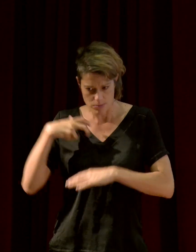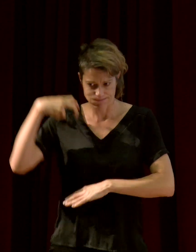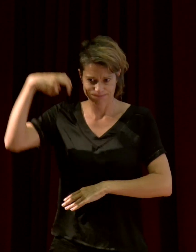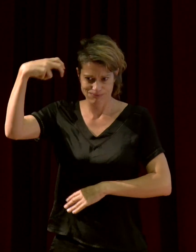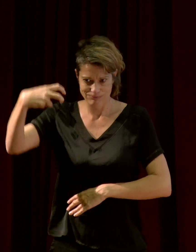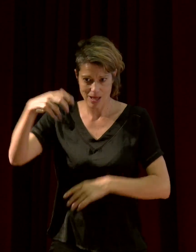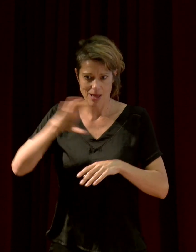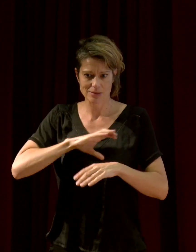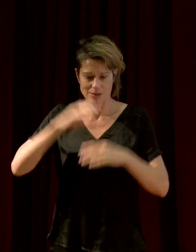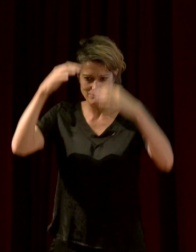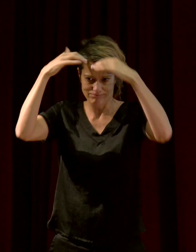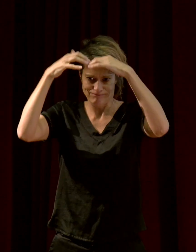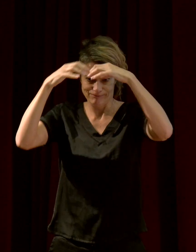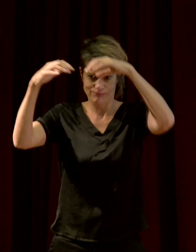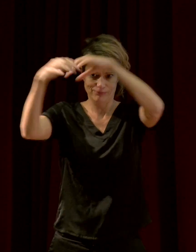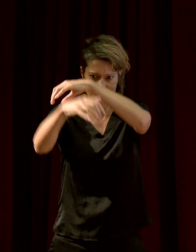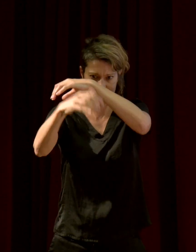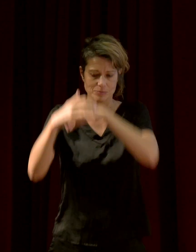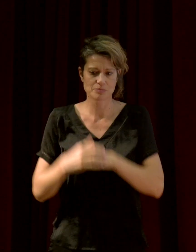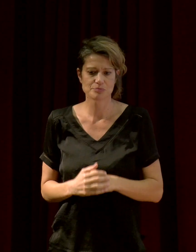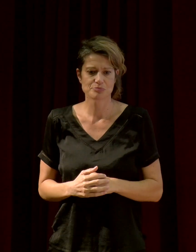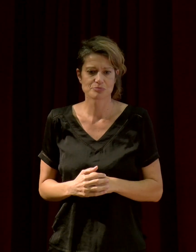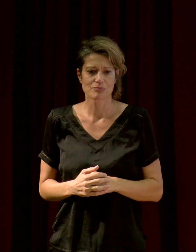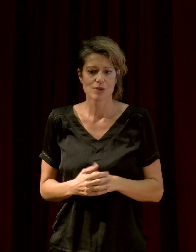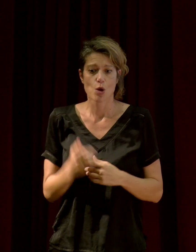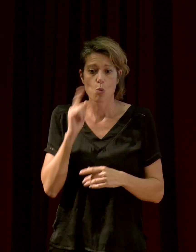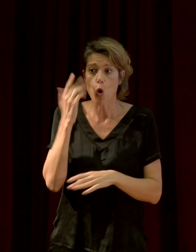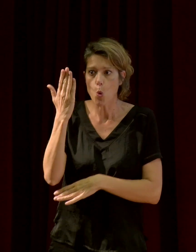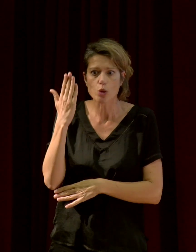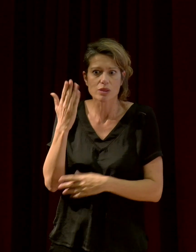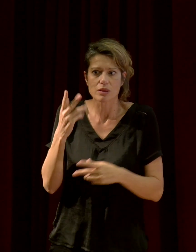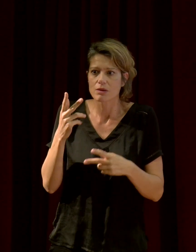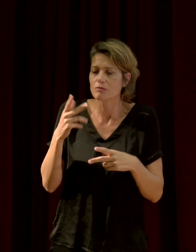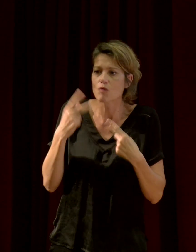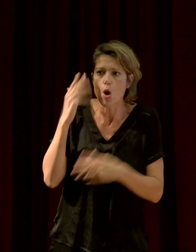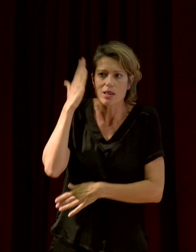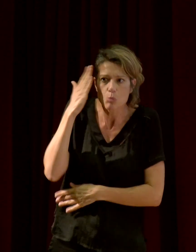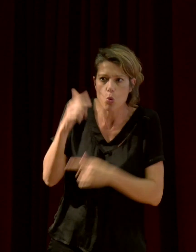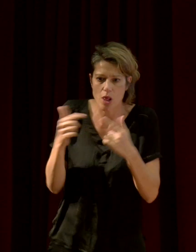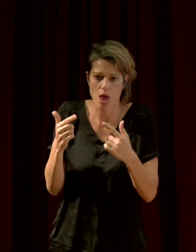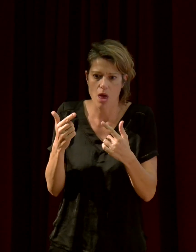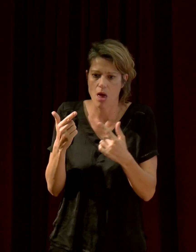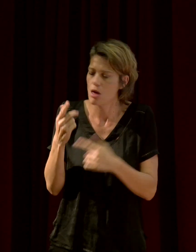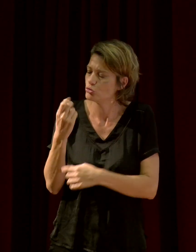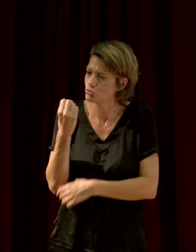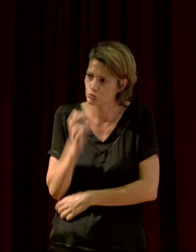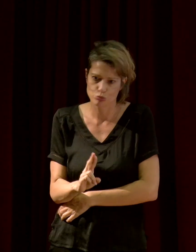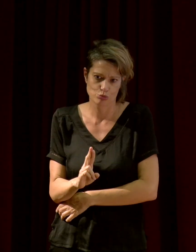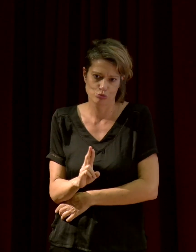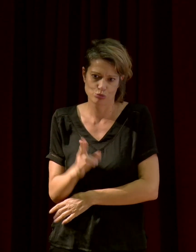Et pour les autres êtres vivants, les sons que l'on fait sont du bruit, parce que ça les gêne. franchement, il y a,